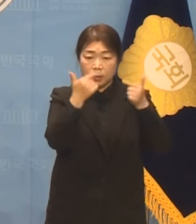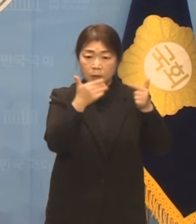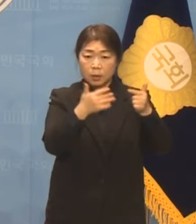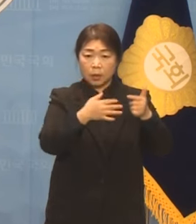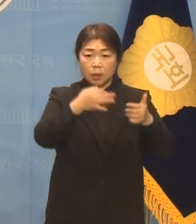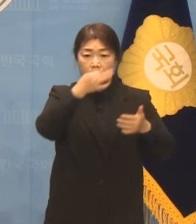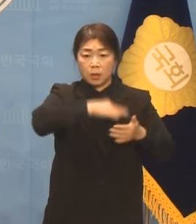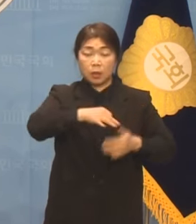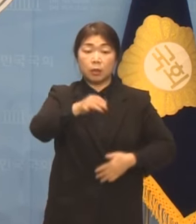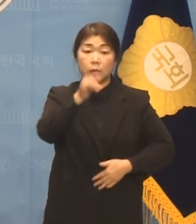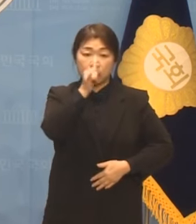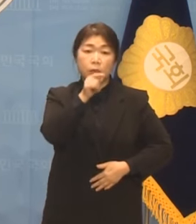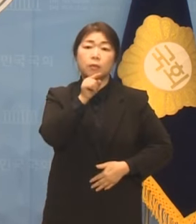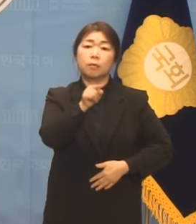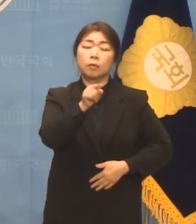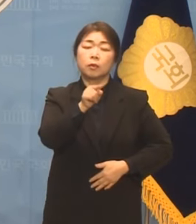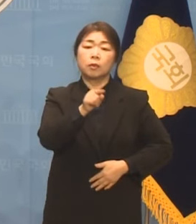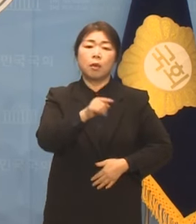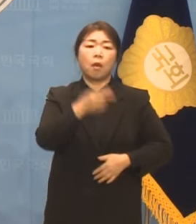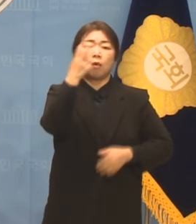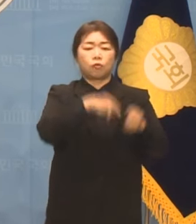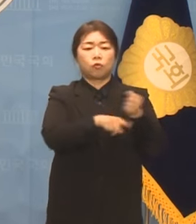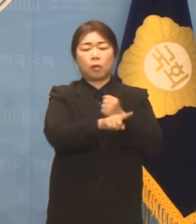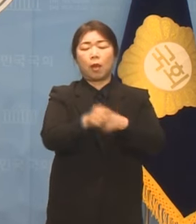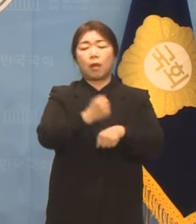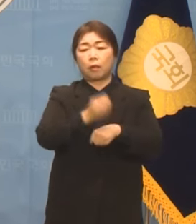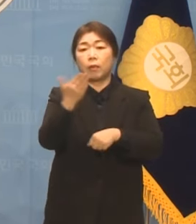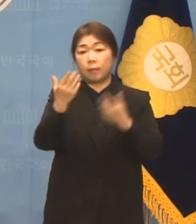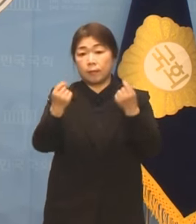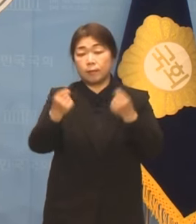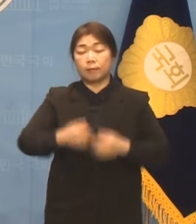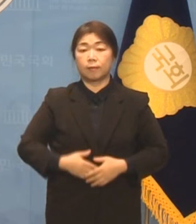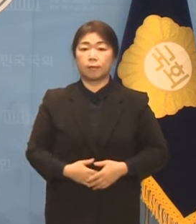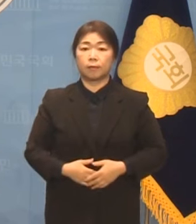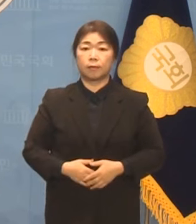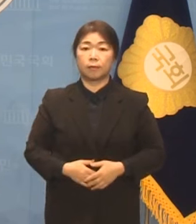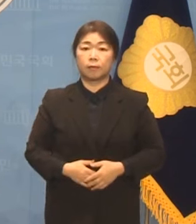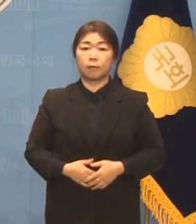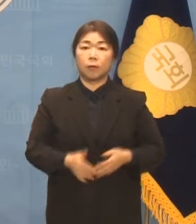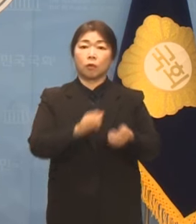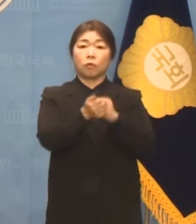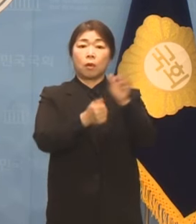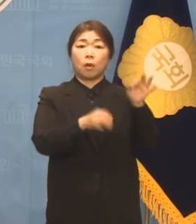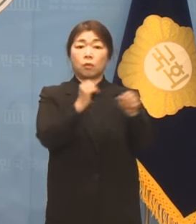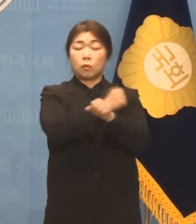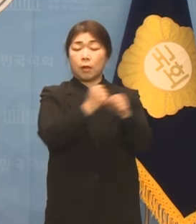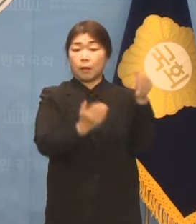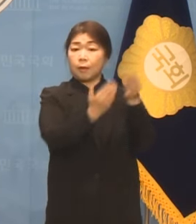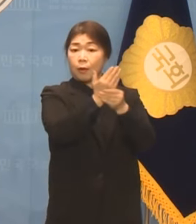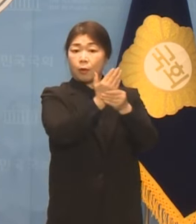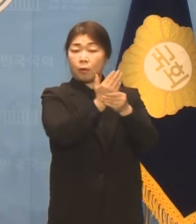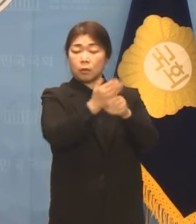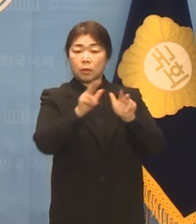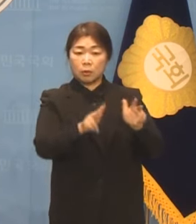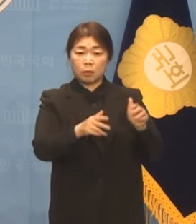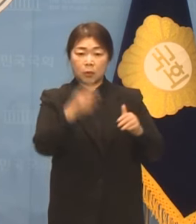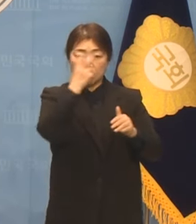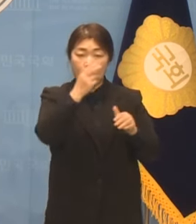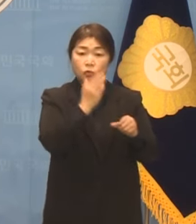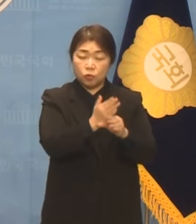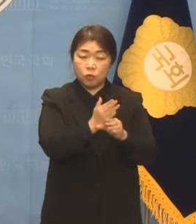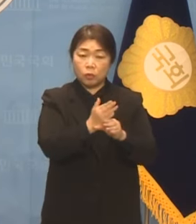이익을 본 사람은 수사 대상이 되어야 합니다. 주가 조작 사건 수사가 진행되면서